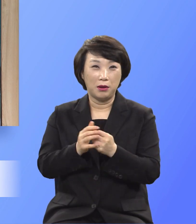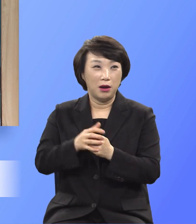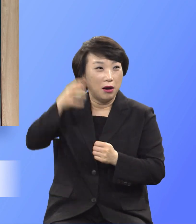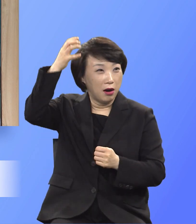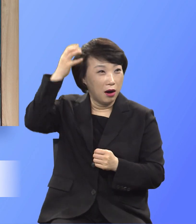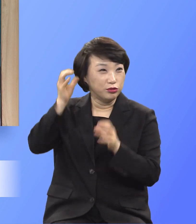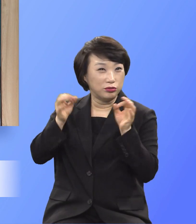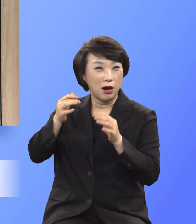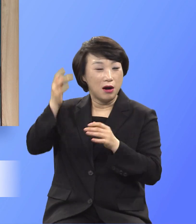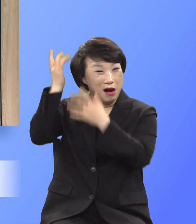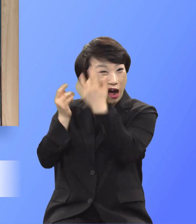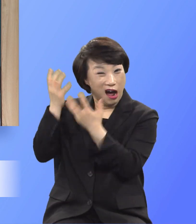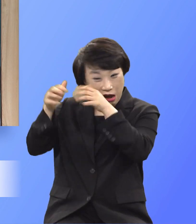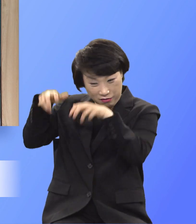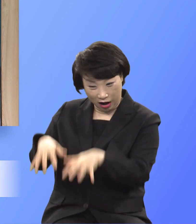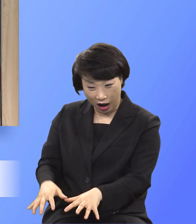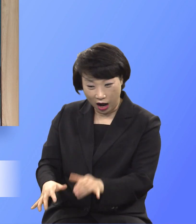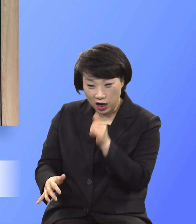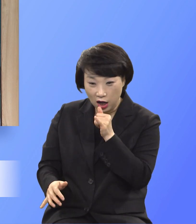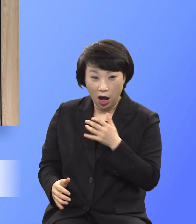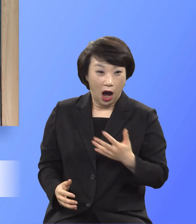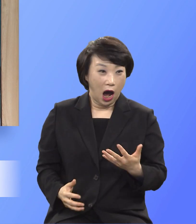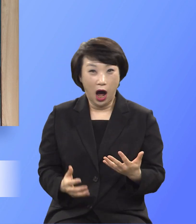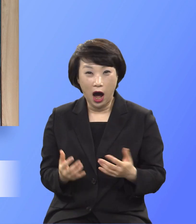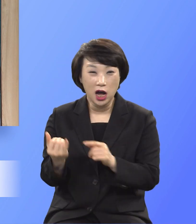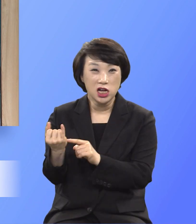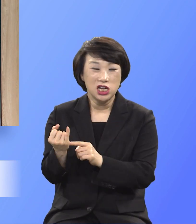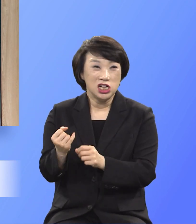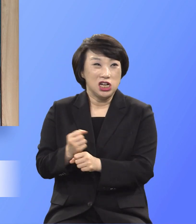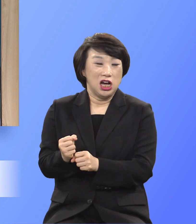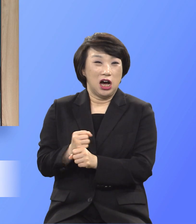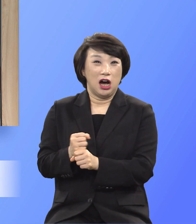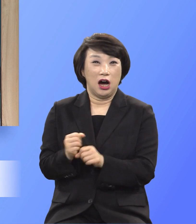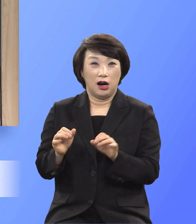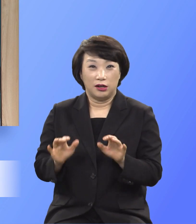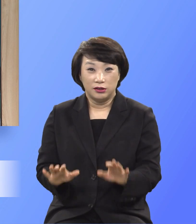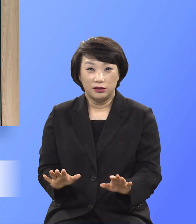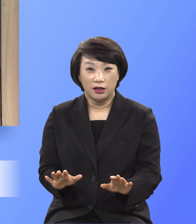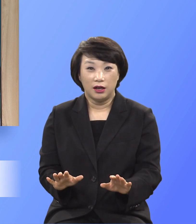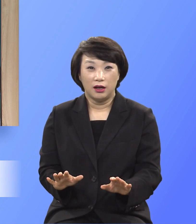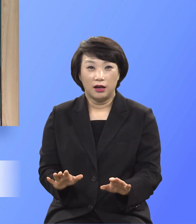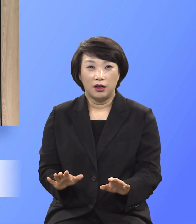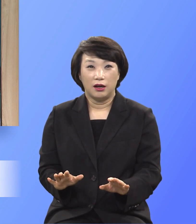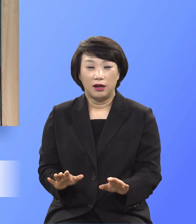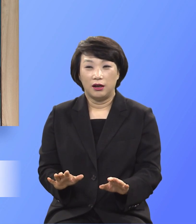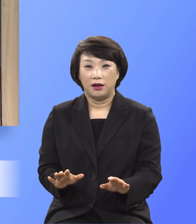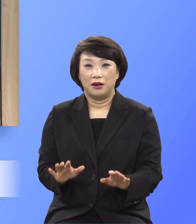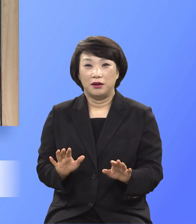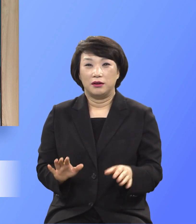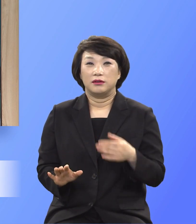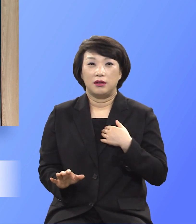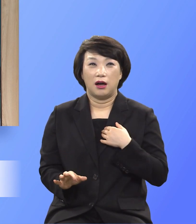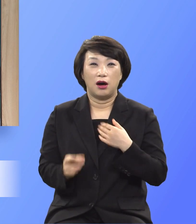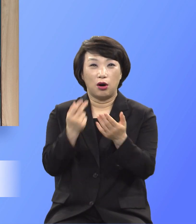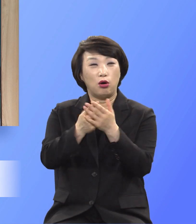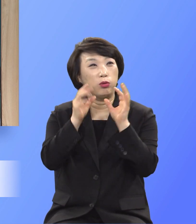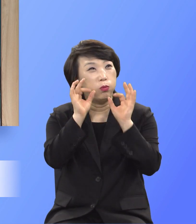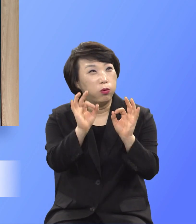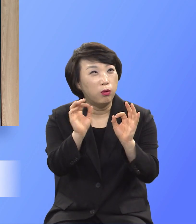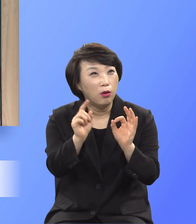다 빠져나다 빠져. 그런데 내가 거울로 가만히 싣어 봤더니